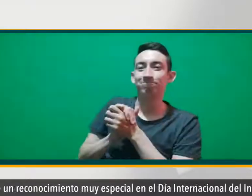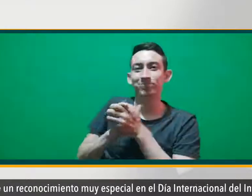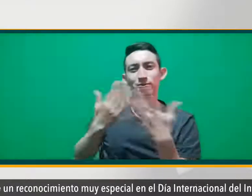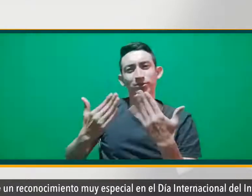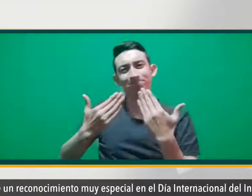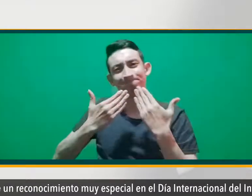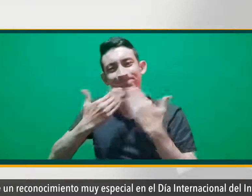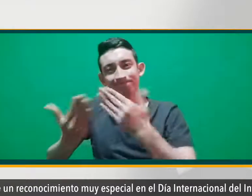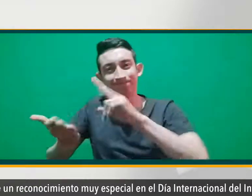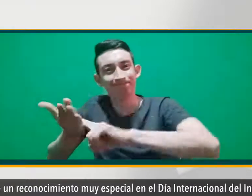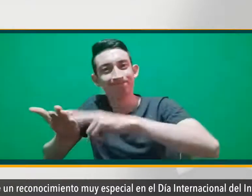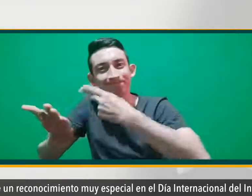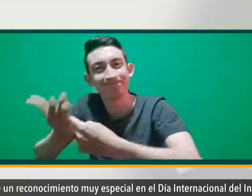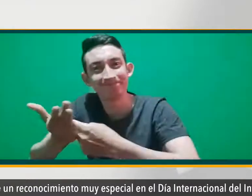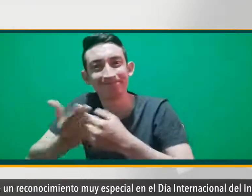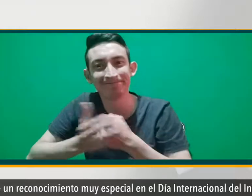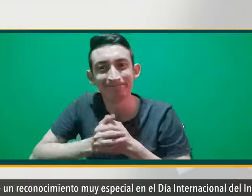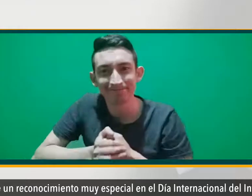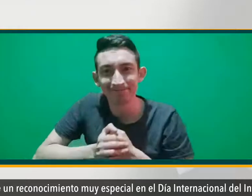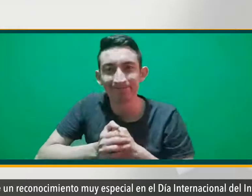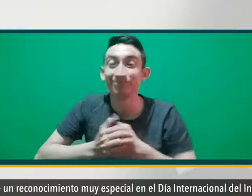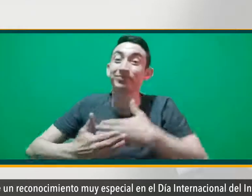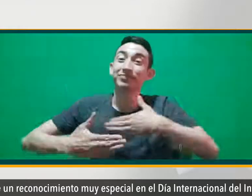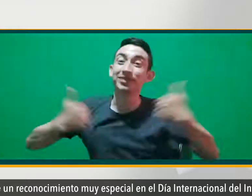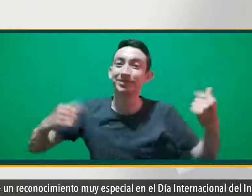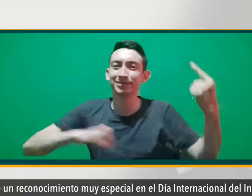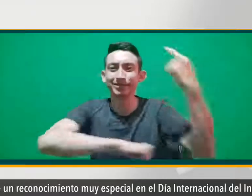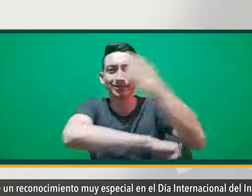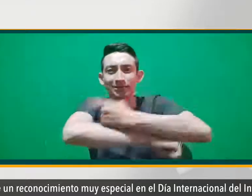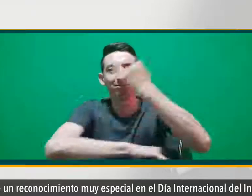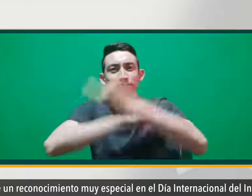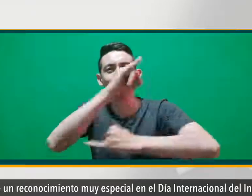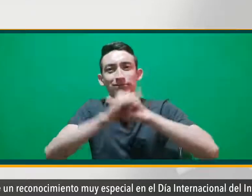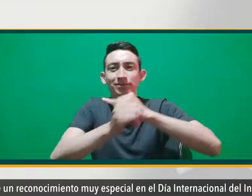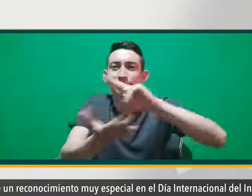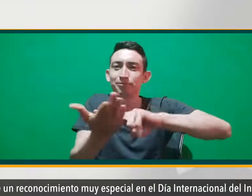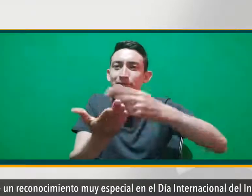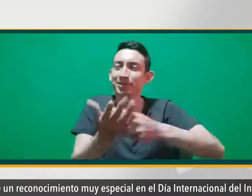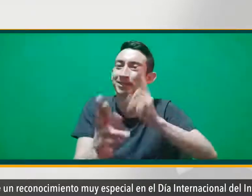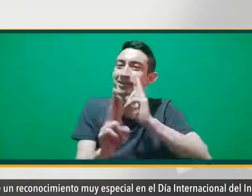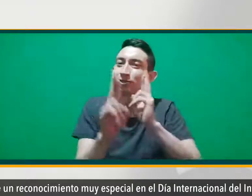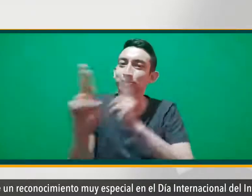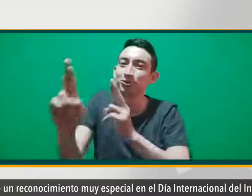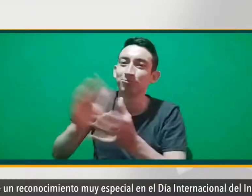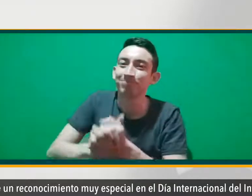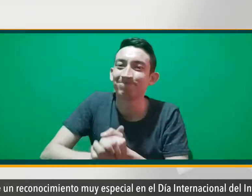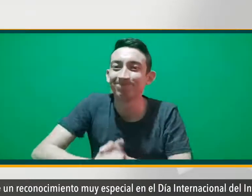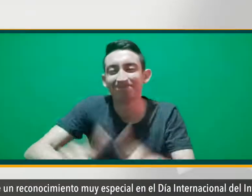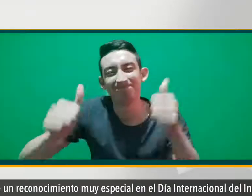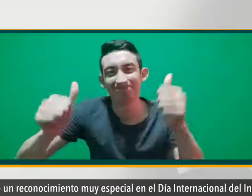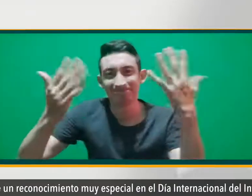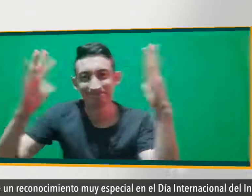Así que un reconocimiento muy especial en el día internacional del intérprete. ¡Felicitaciones!